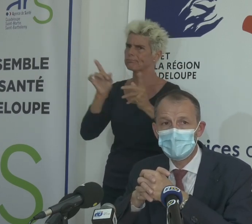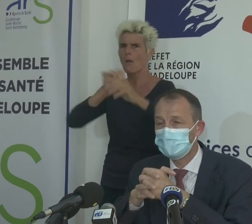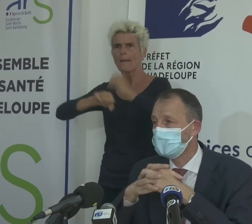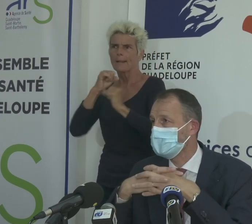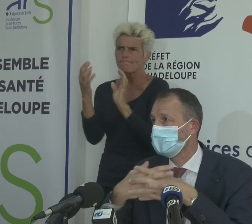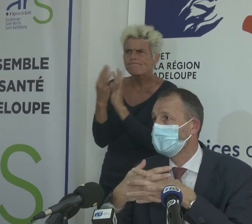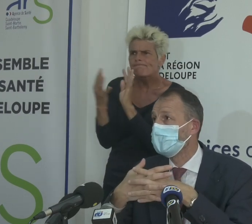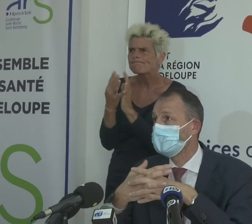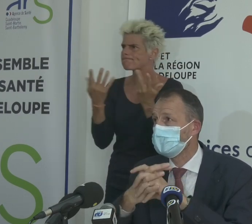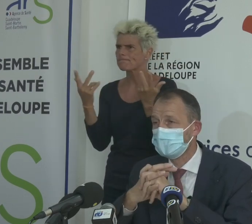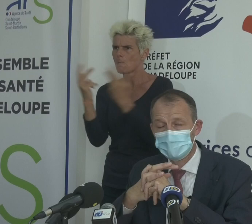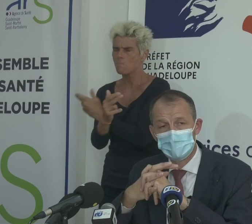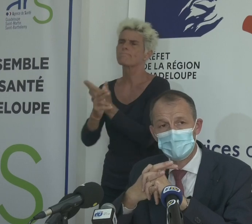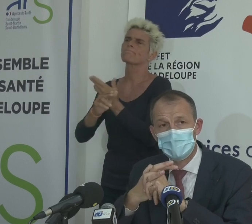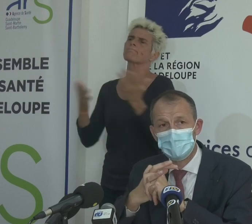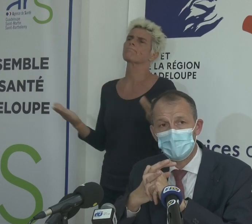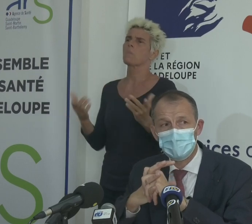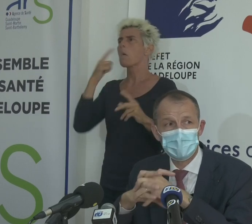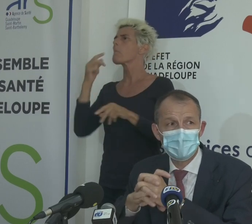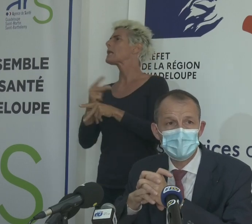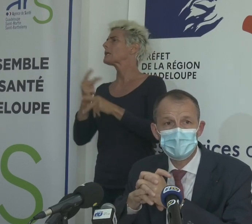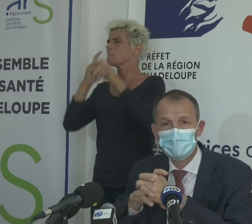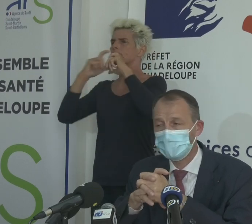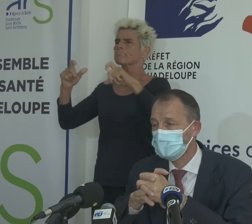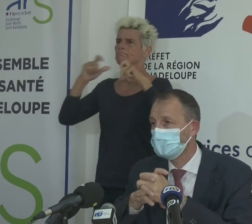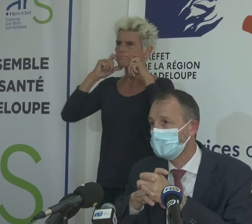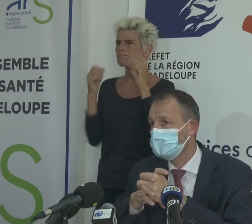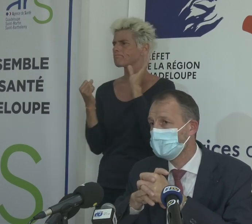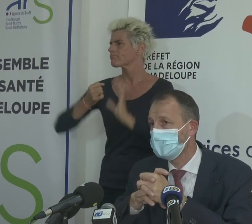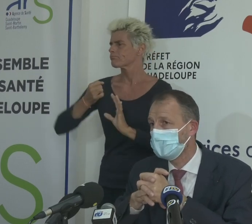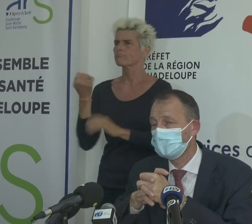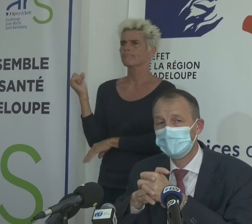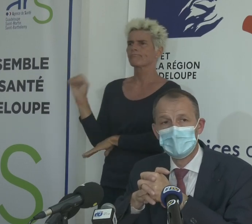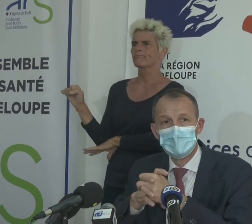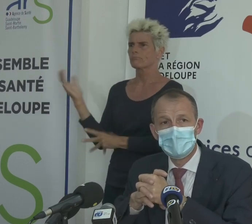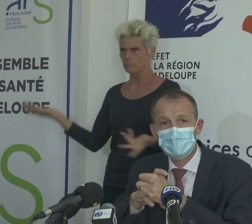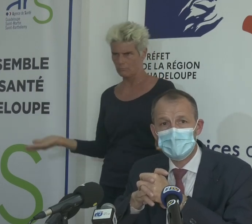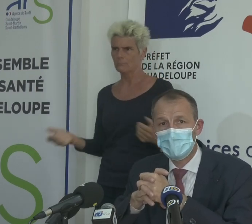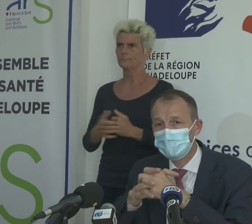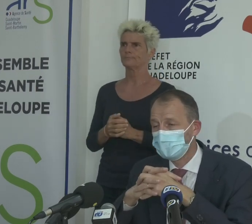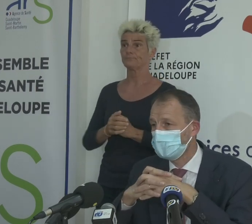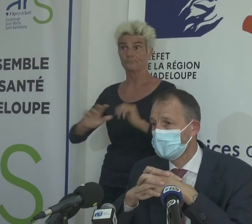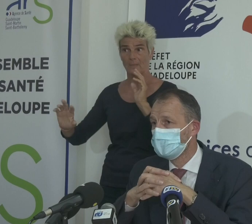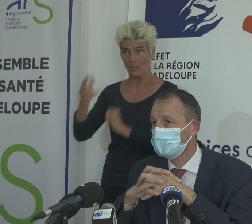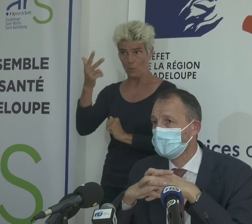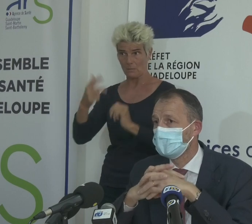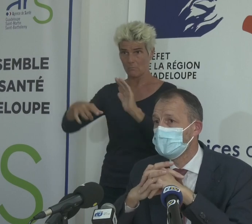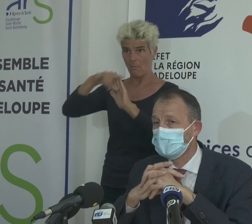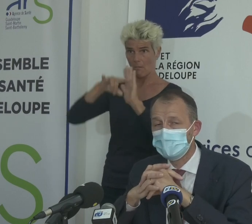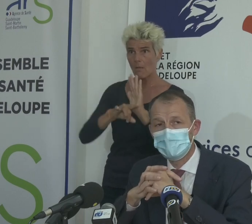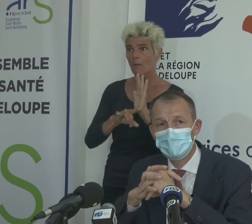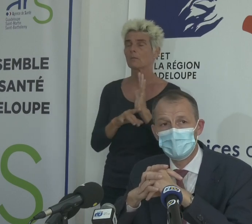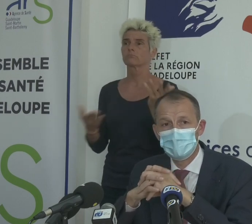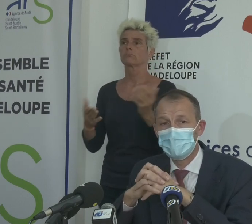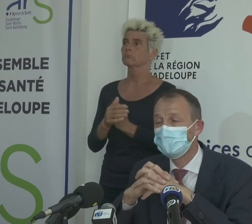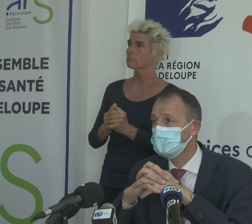pendant lesquelles les gens ne font pas attention et ne portent pas le masque ou ne respectent pas les gestes barrières. Les troisièmes règles, ce sont les lieux sur lesquels ou les